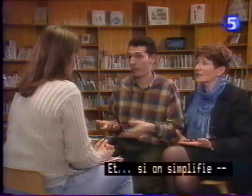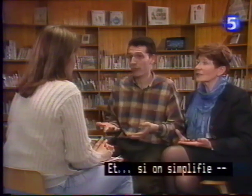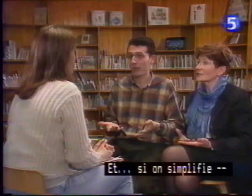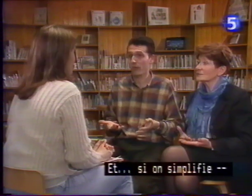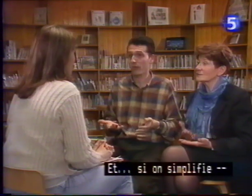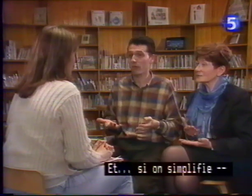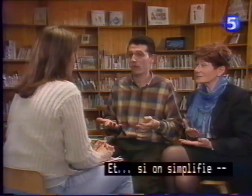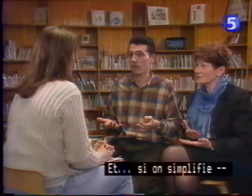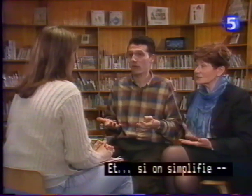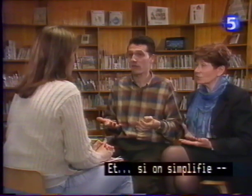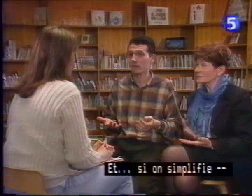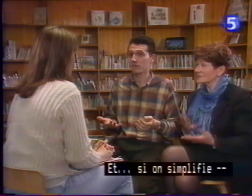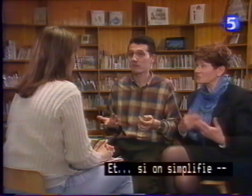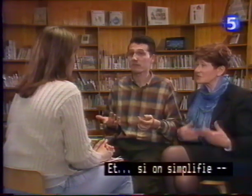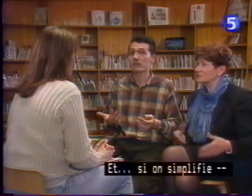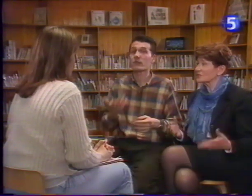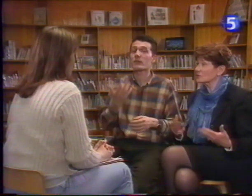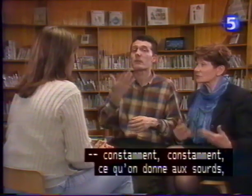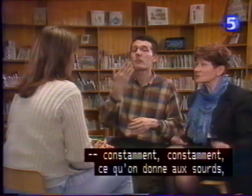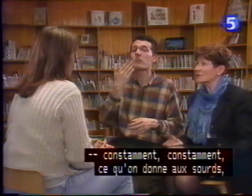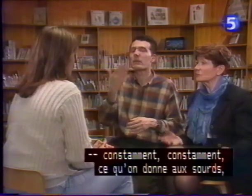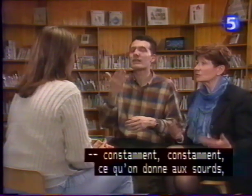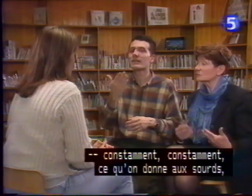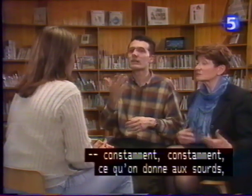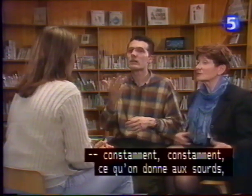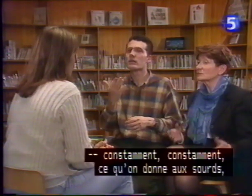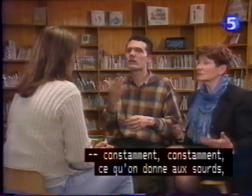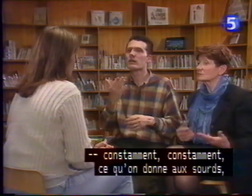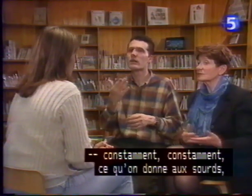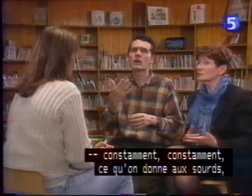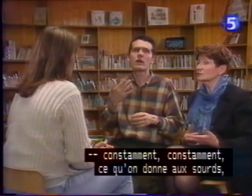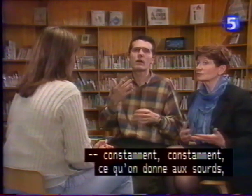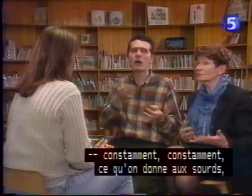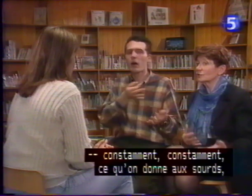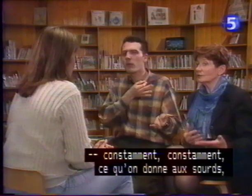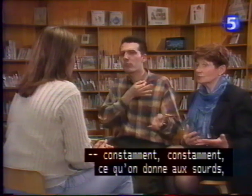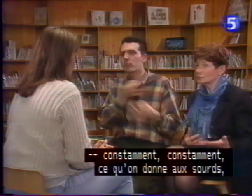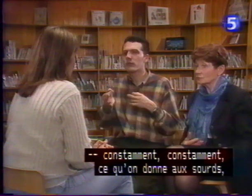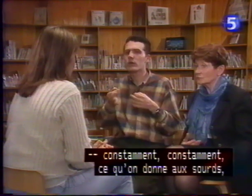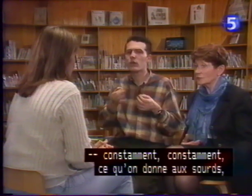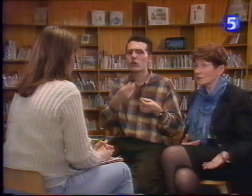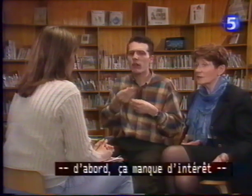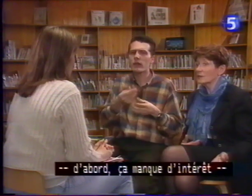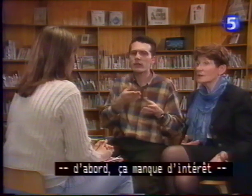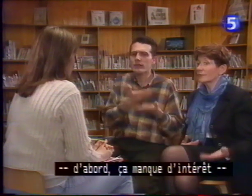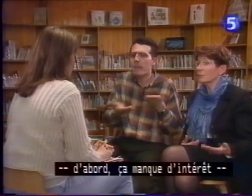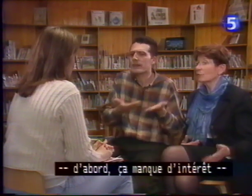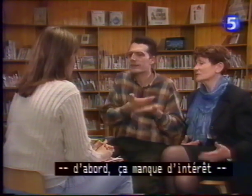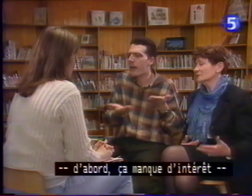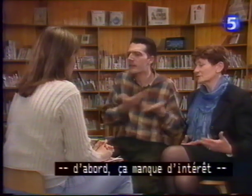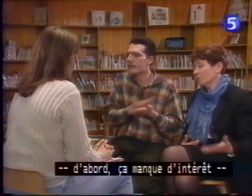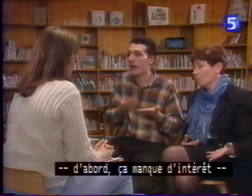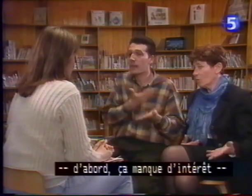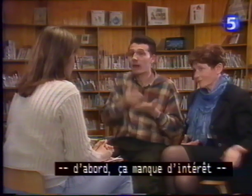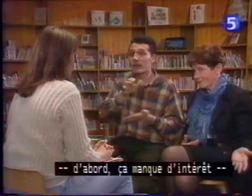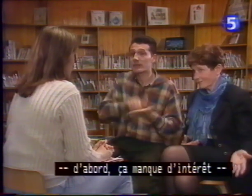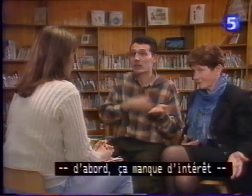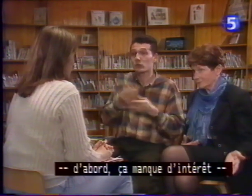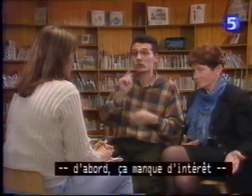Et si on simplifie constamment, constamment, constamment ce qu'on donne aux sourds, d'abord, ça manque d'intérêt parce